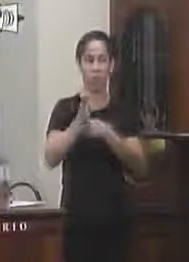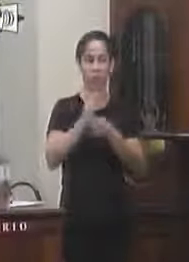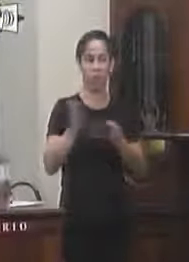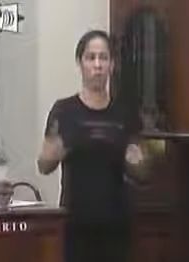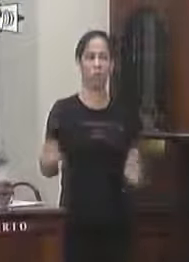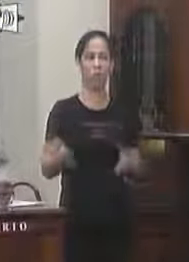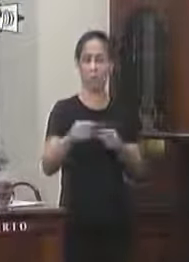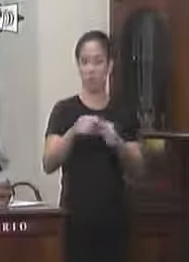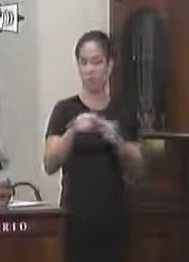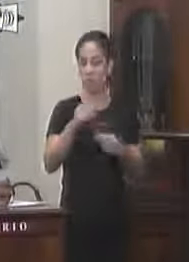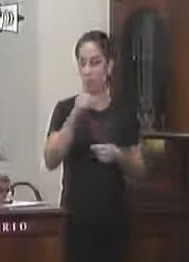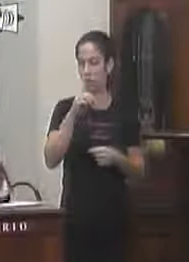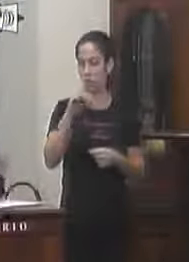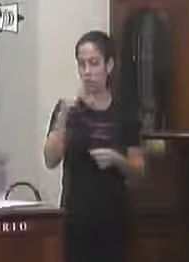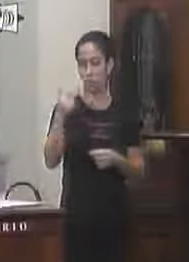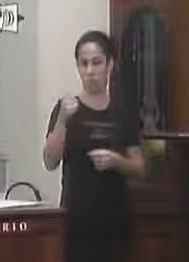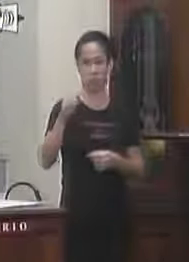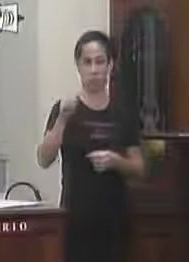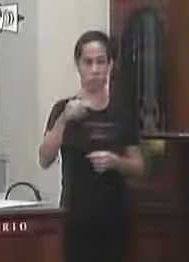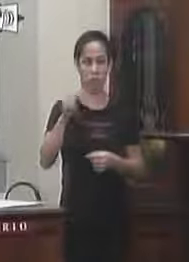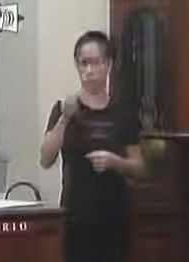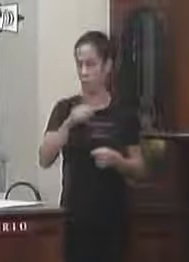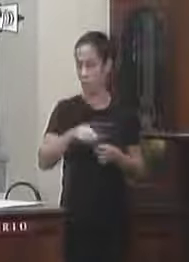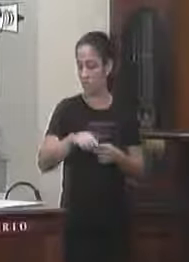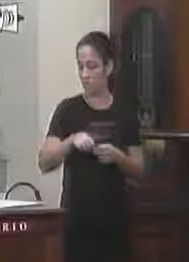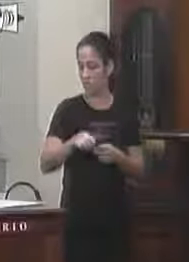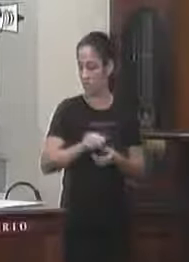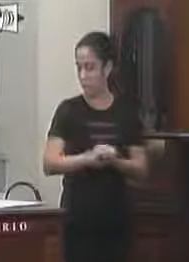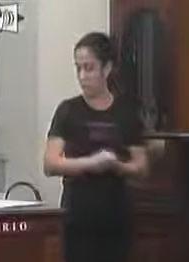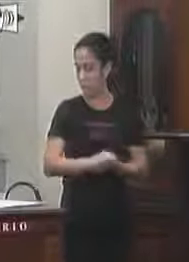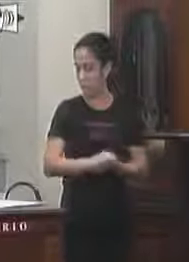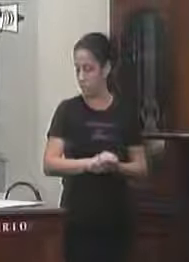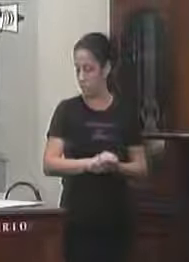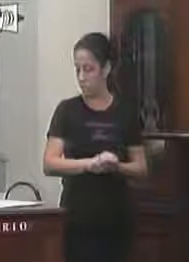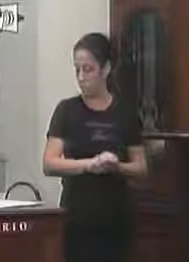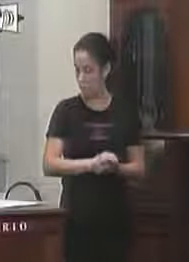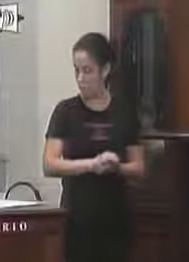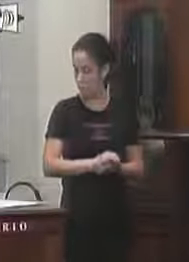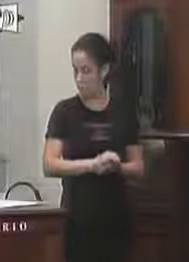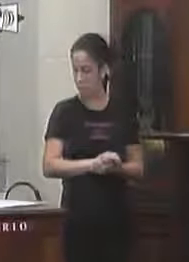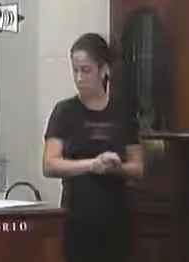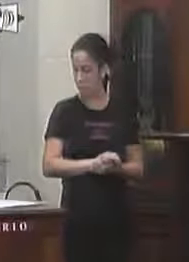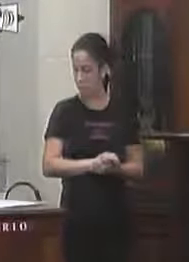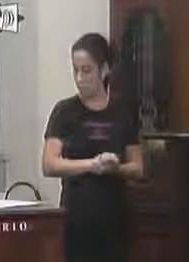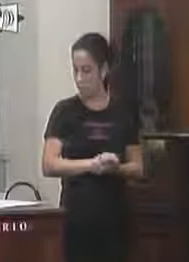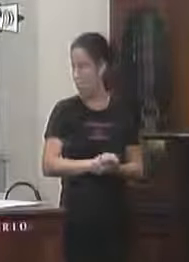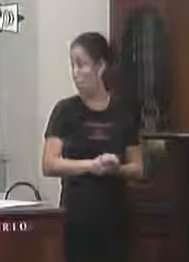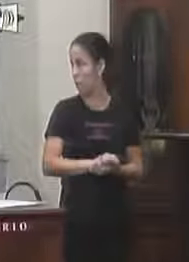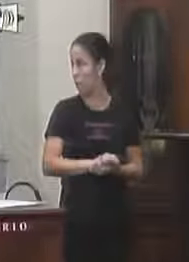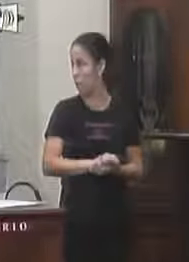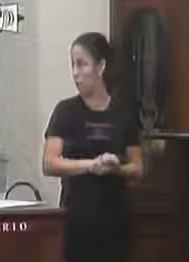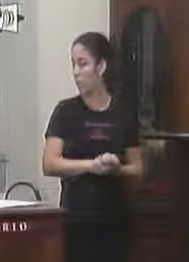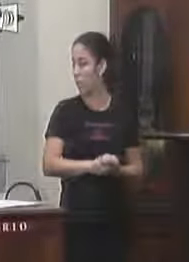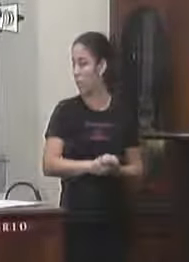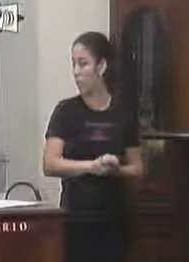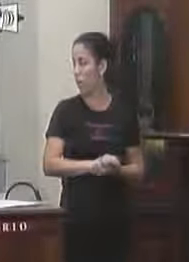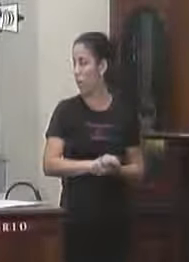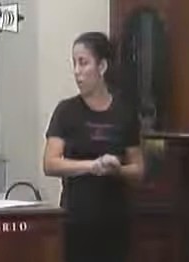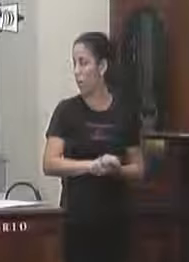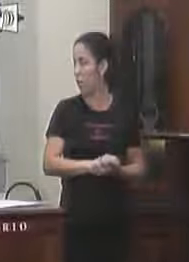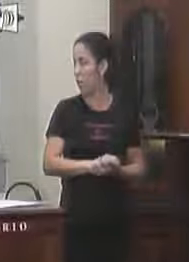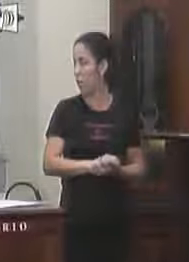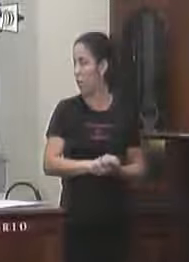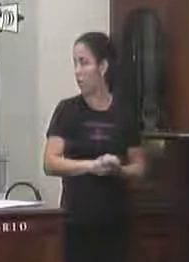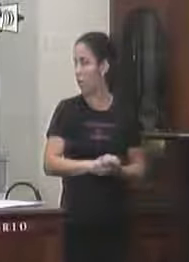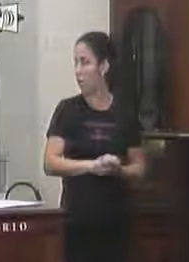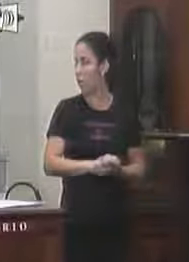animal sala de sessões 22 de agosto vereadora Michele Cabral o requerimento da nova colega encontra-se em discussão não tendo quem